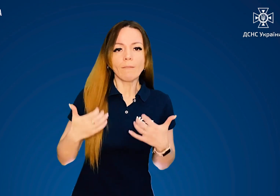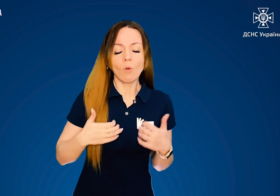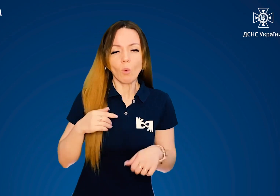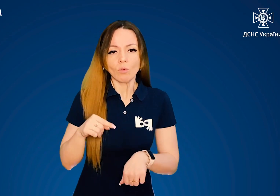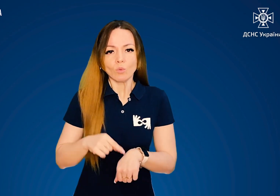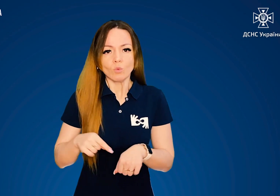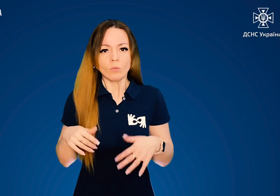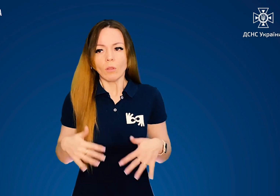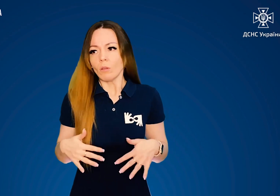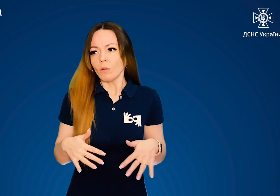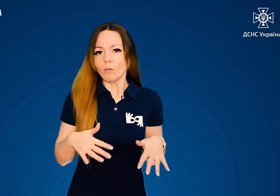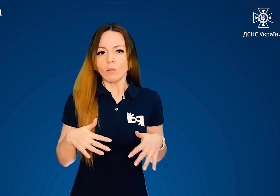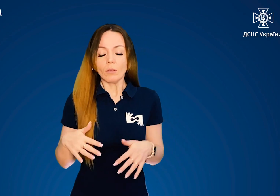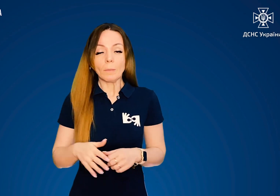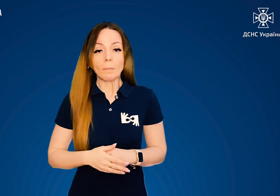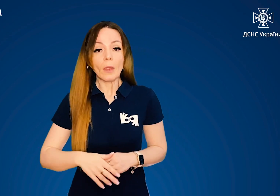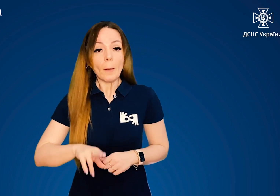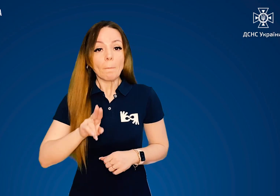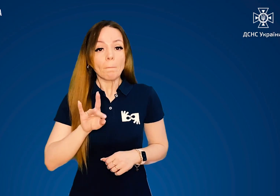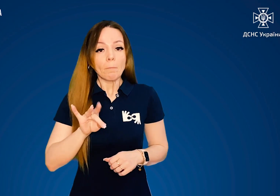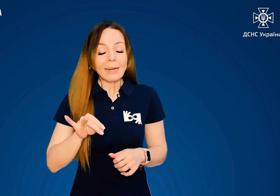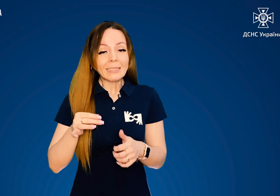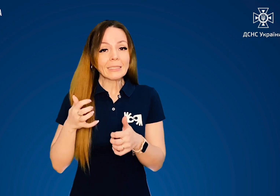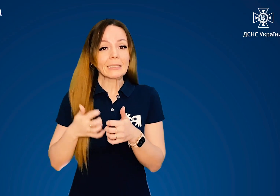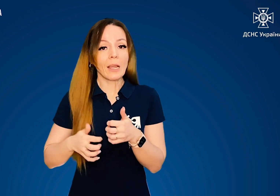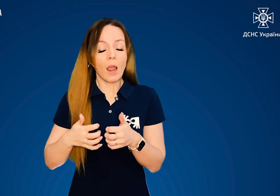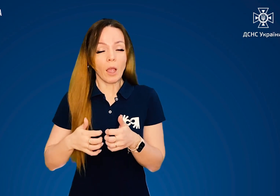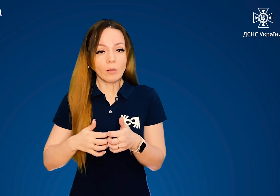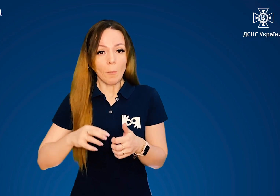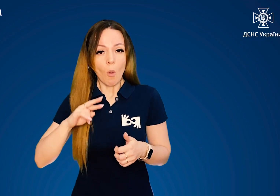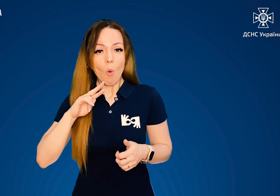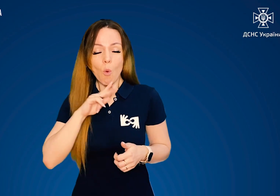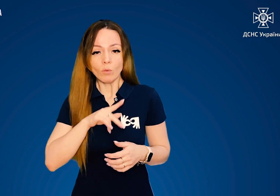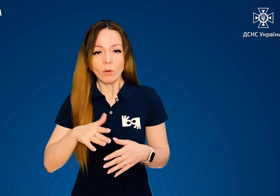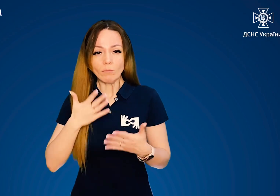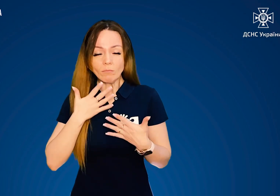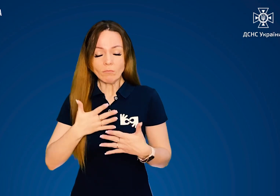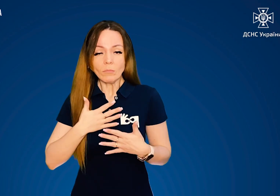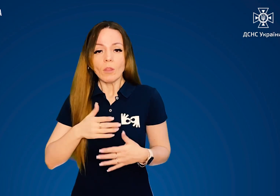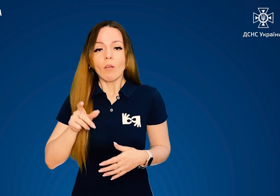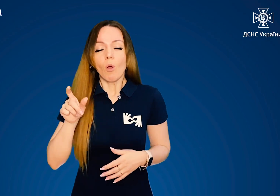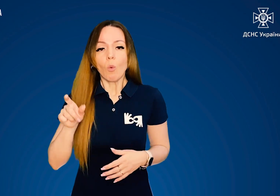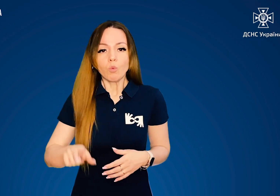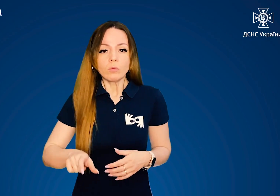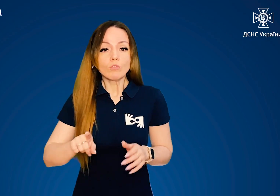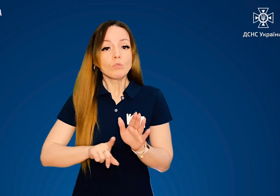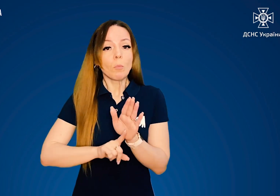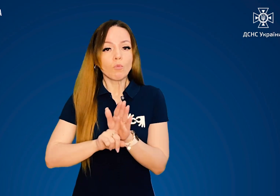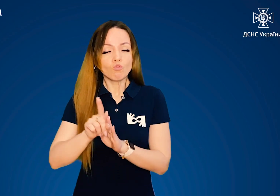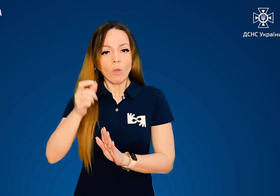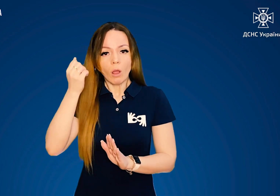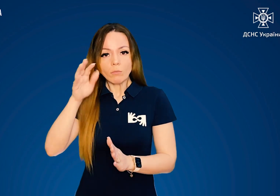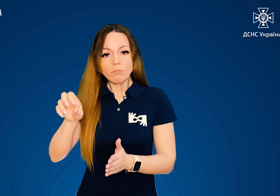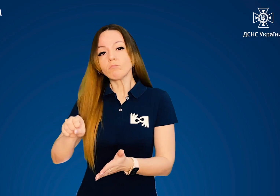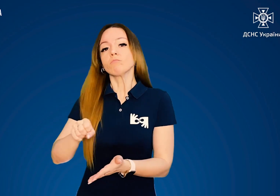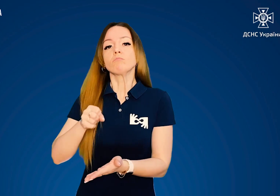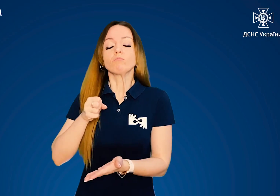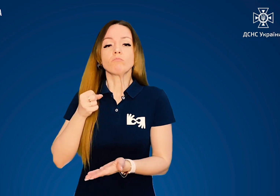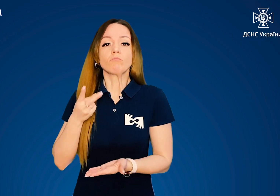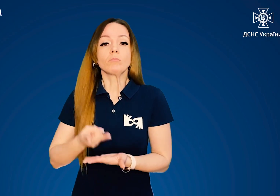почуття страху. При середньому ступені утруєння людина спочатку втрачає свідомість,